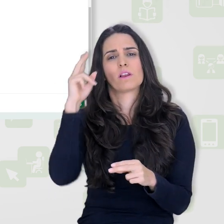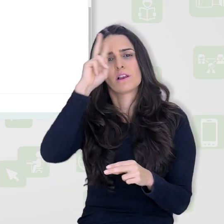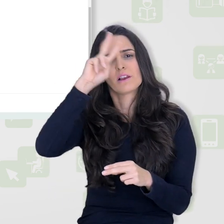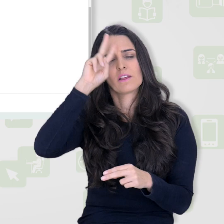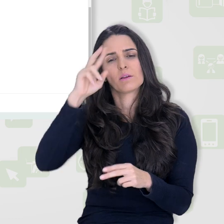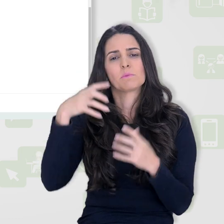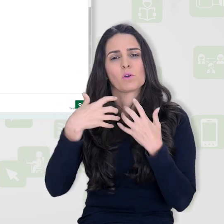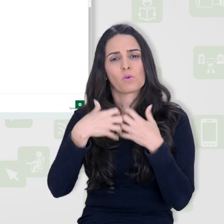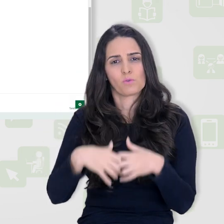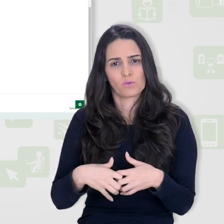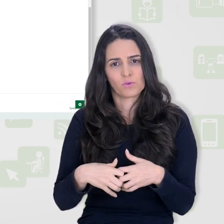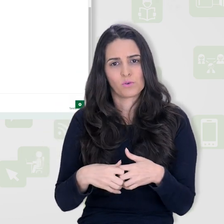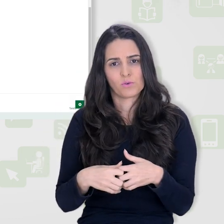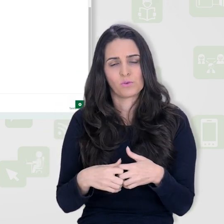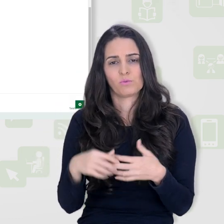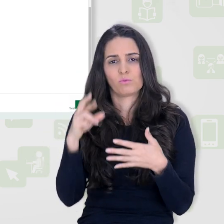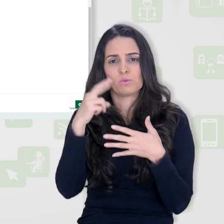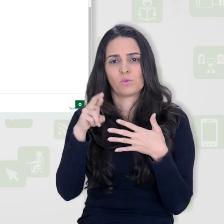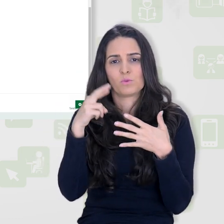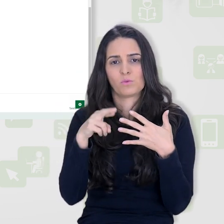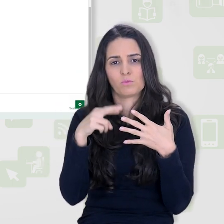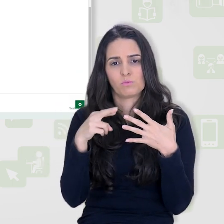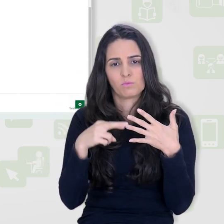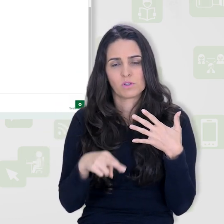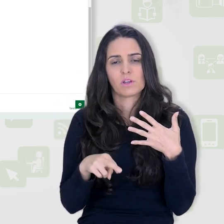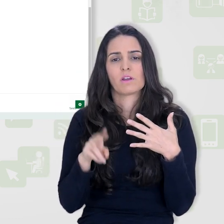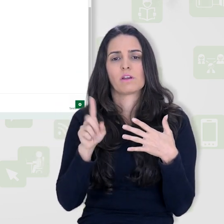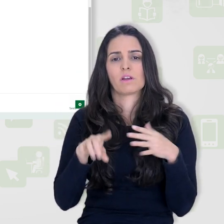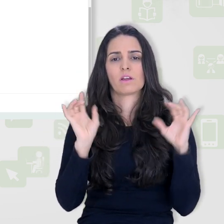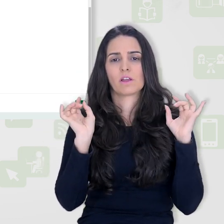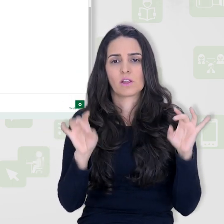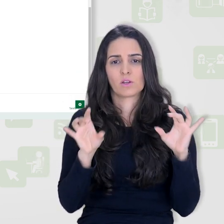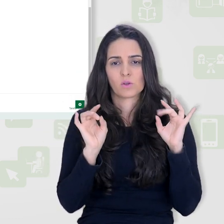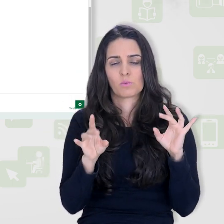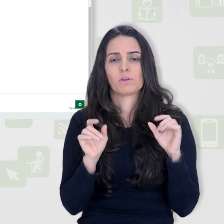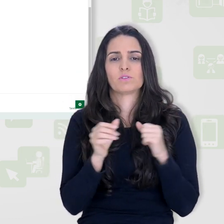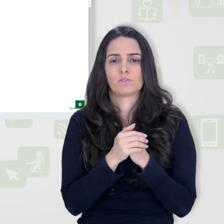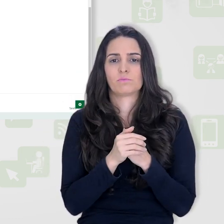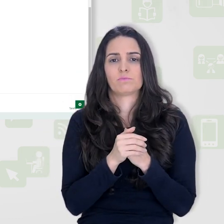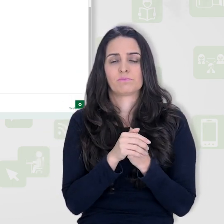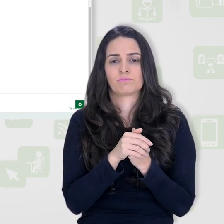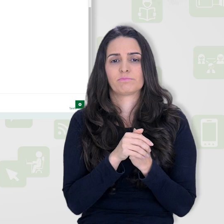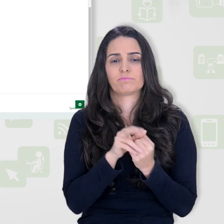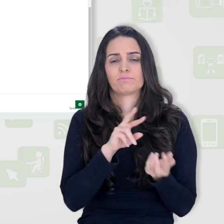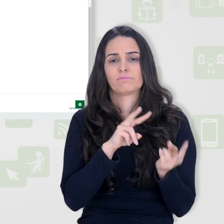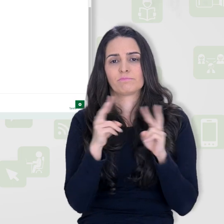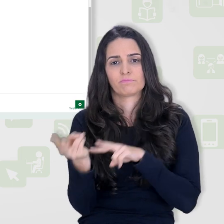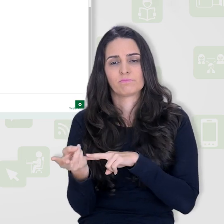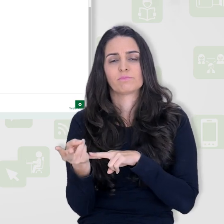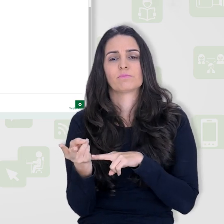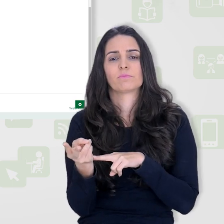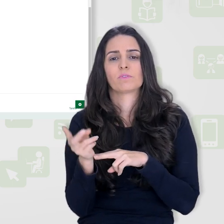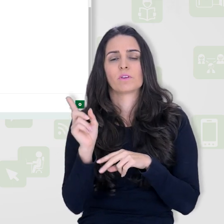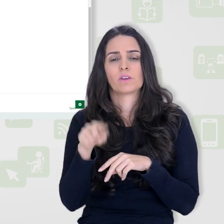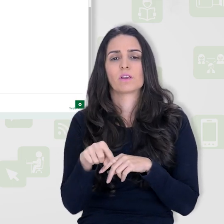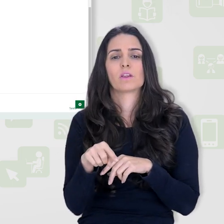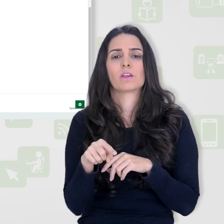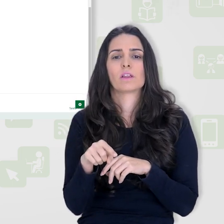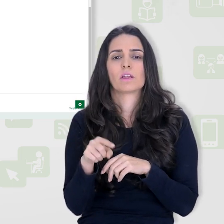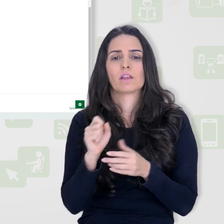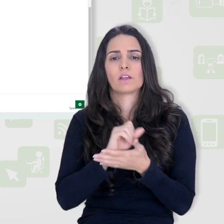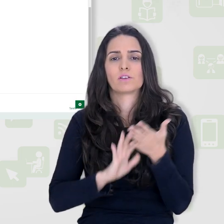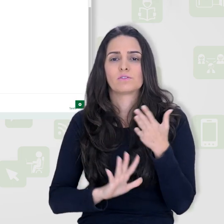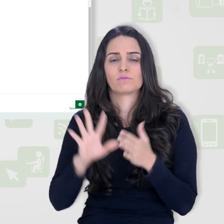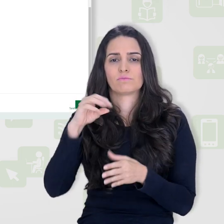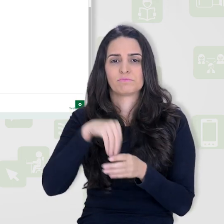configurou na tarefa. Então, a rubrica vai ser automaticamente convertida no valor total